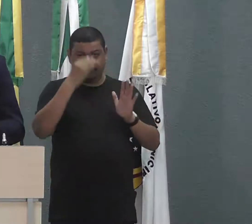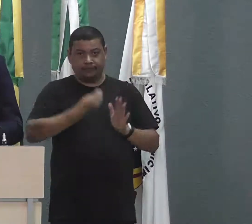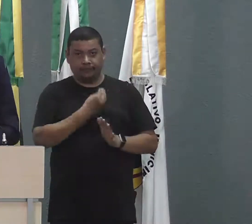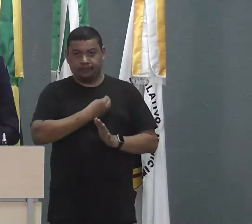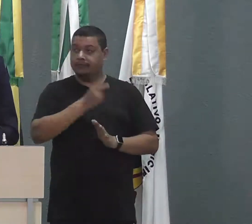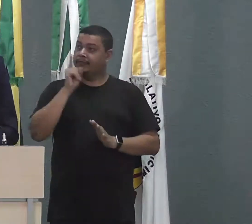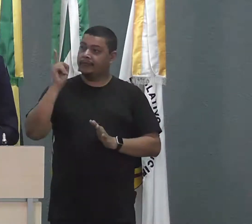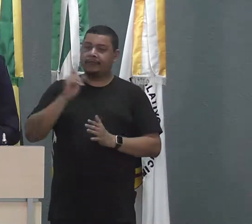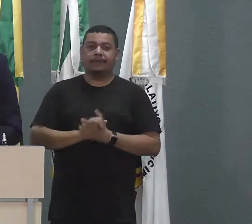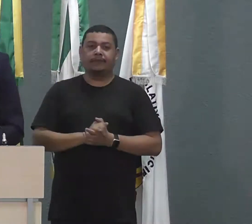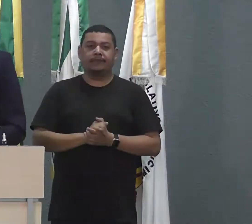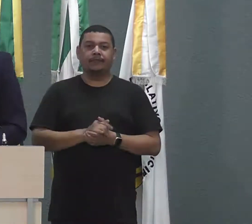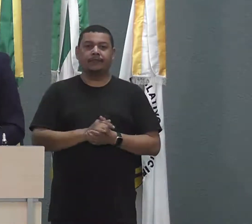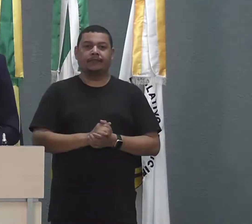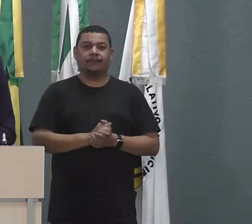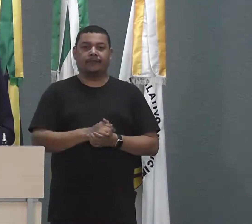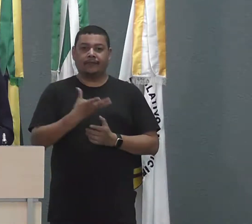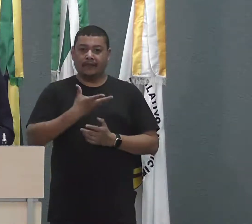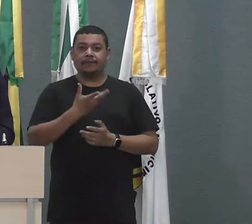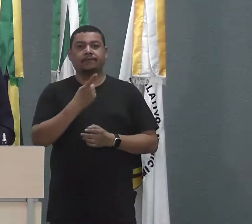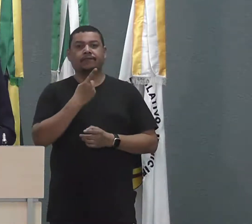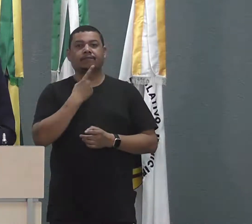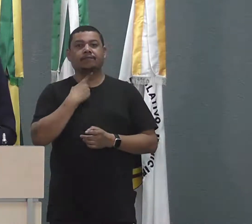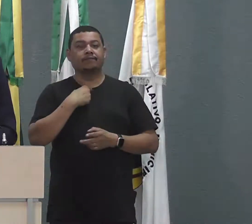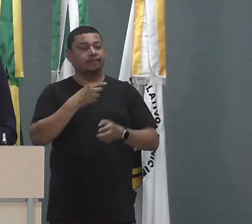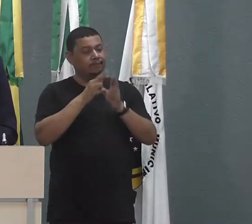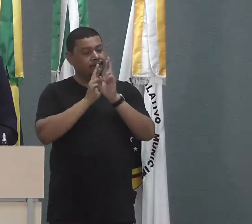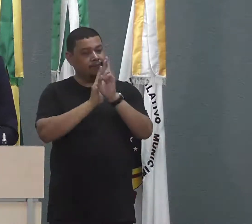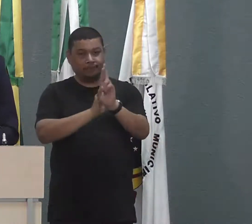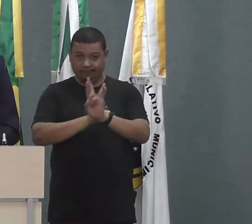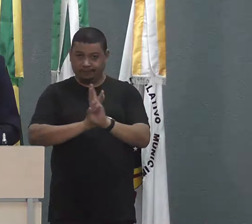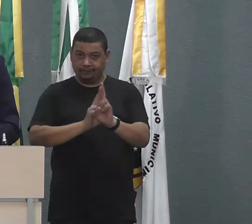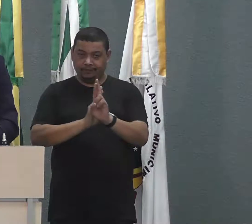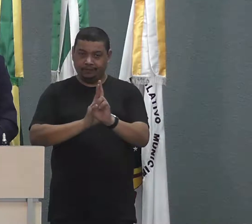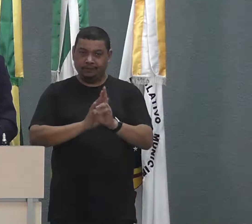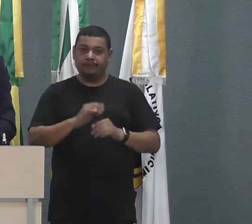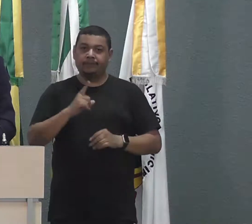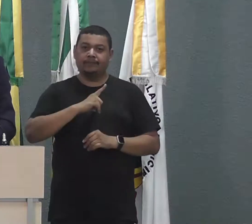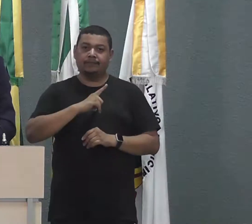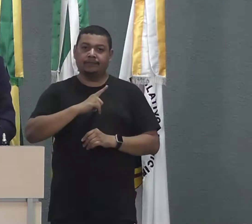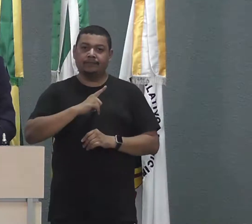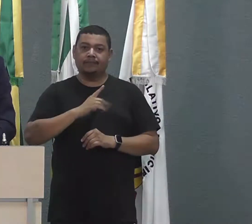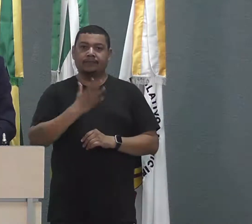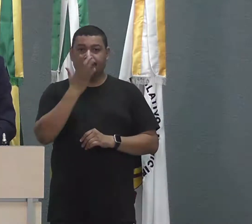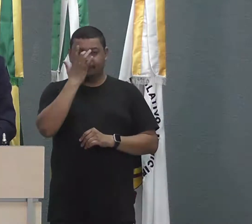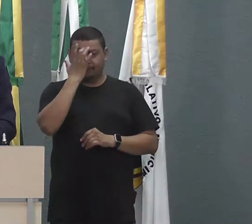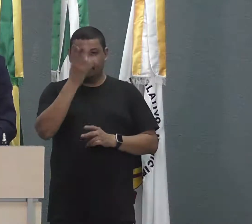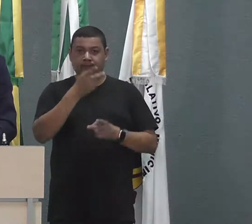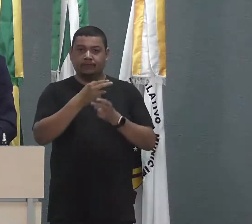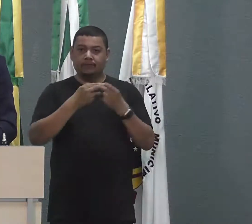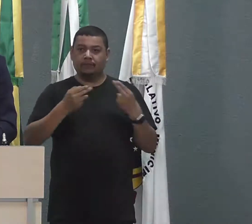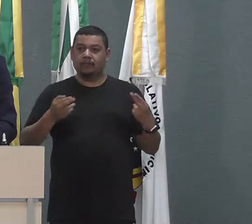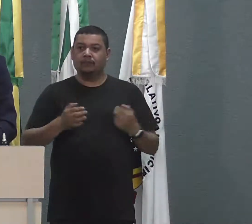espere muito por essa facilidade, por essa